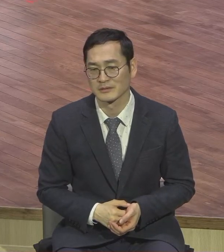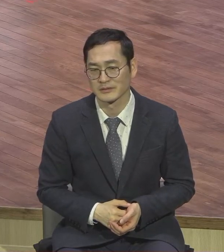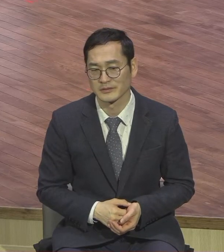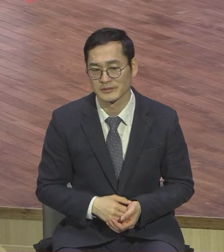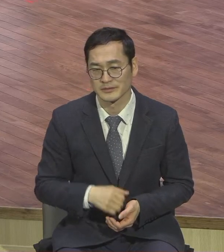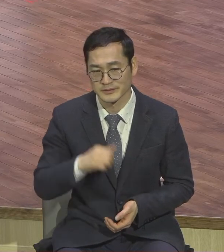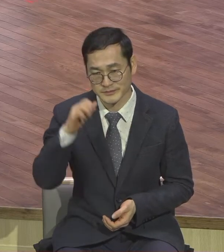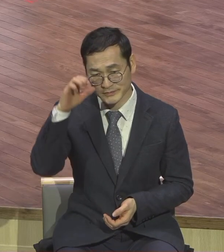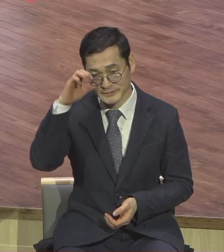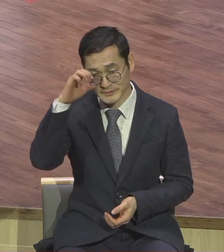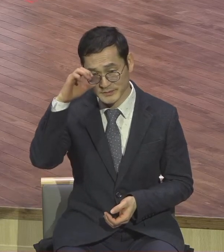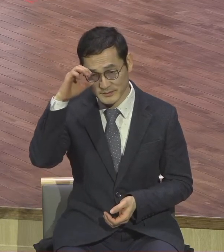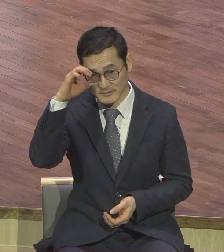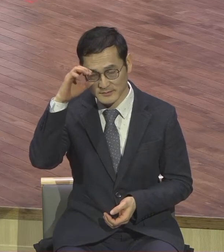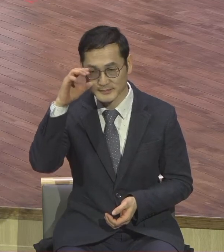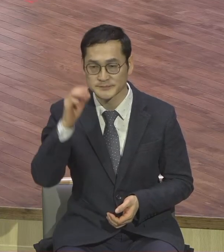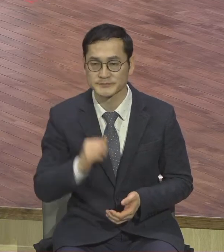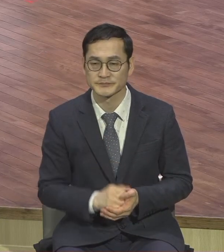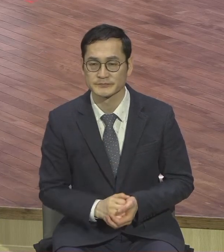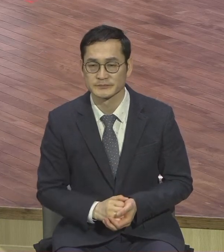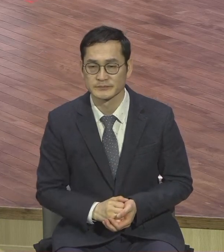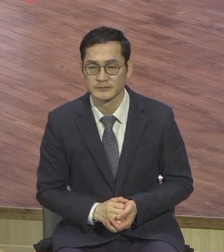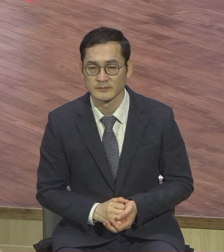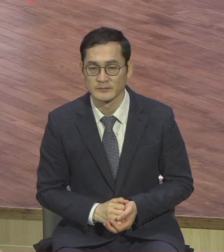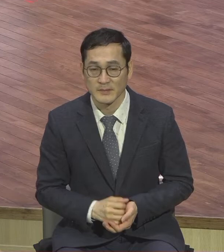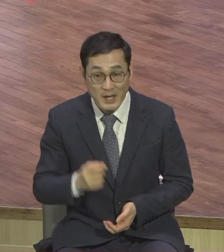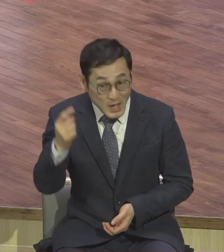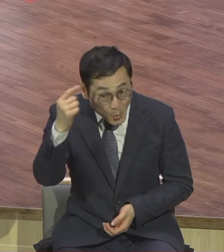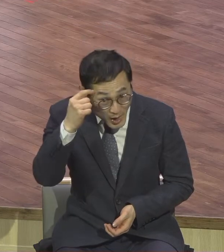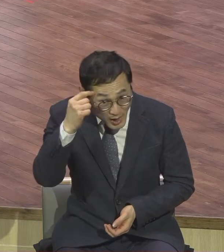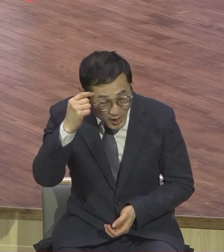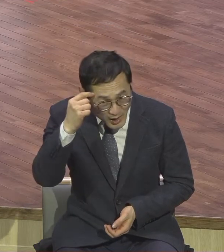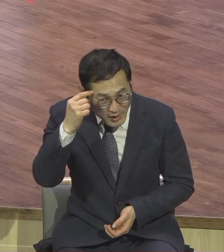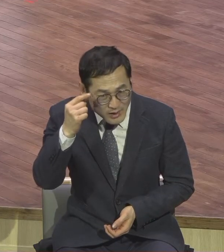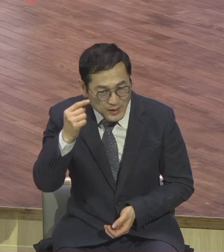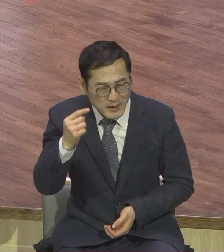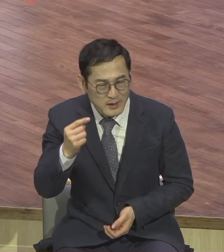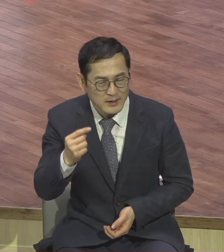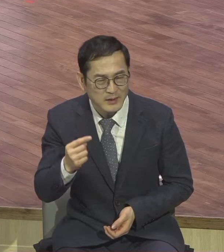한 사람이라도 원수를 만들어서는 안 된다